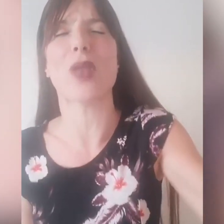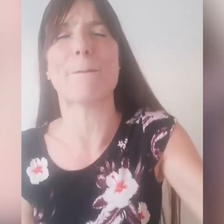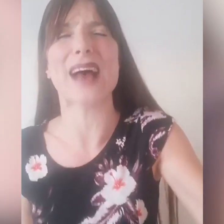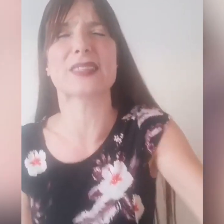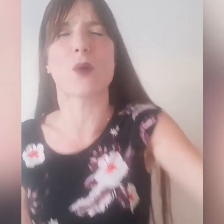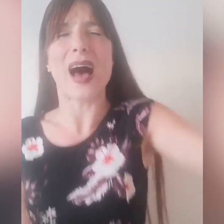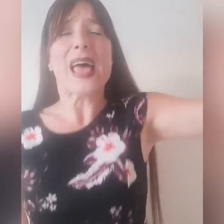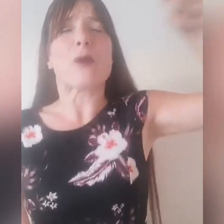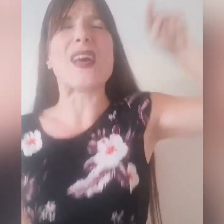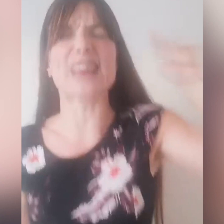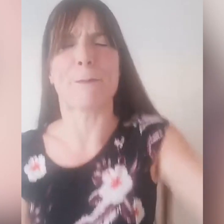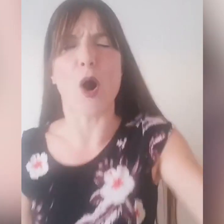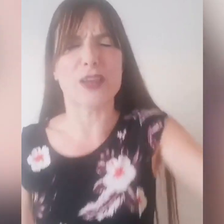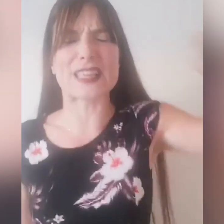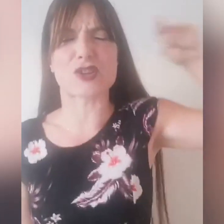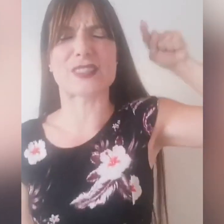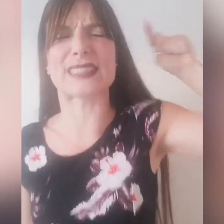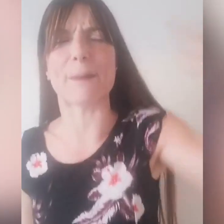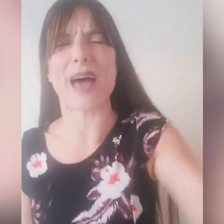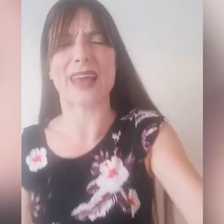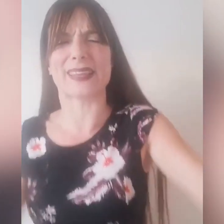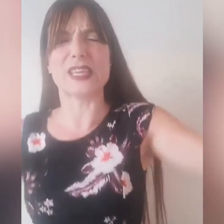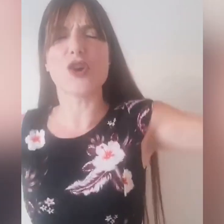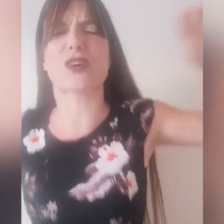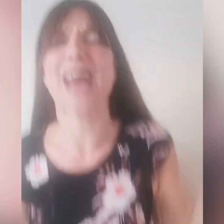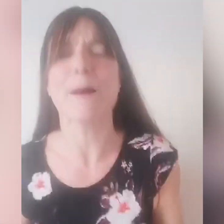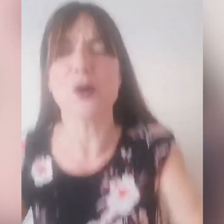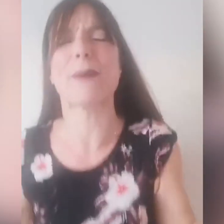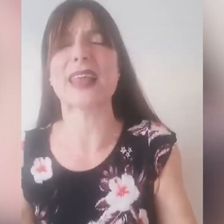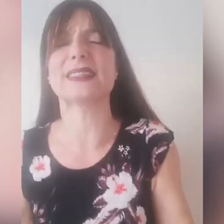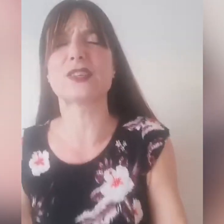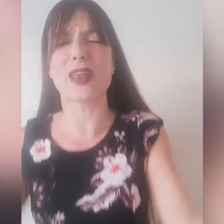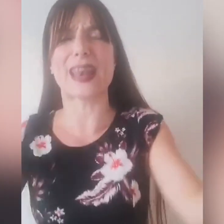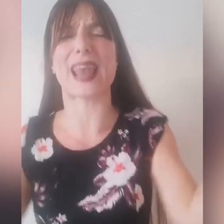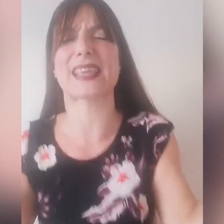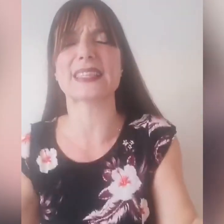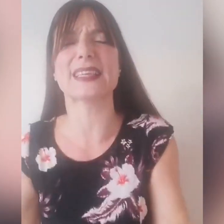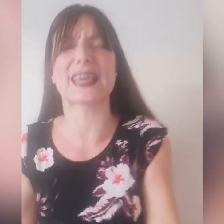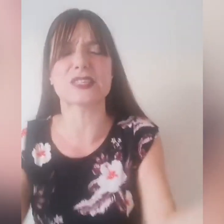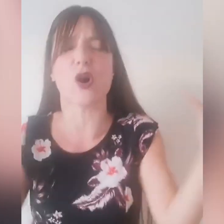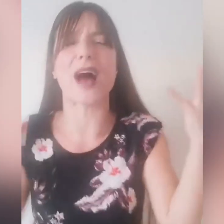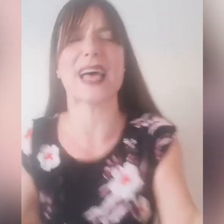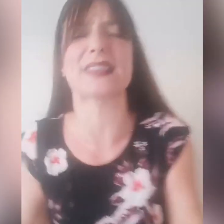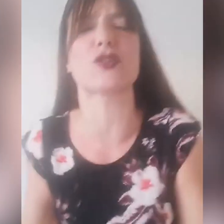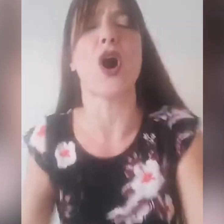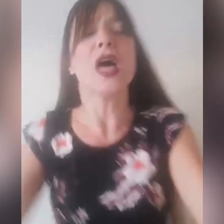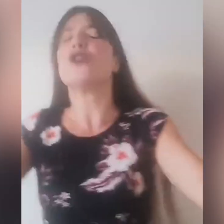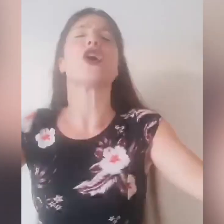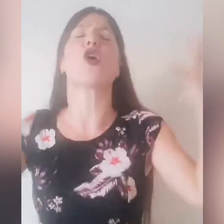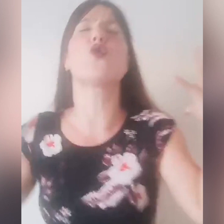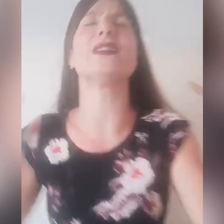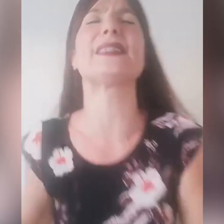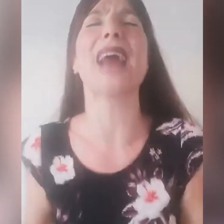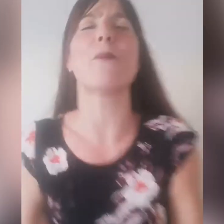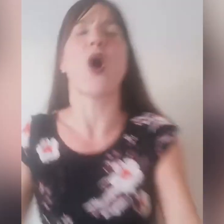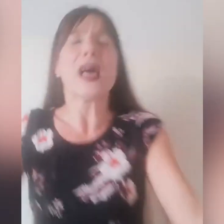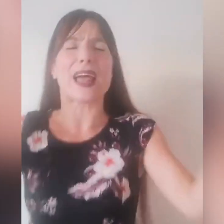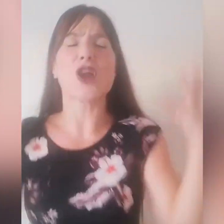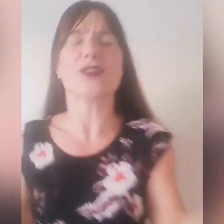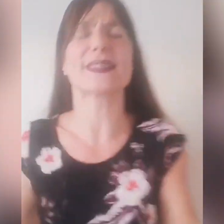la Pasqua, quei sepolcri sono stati aperti, io chiamo liberazione nella Chiesa di Cristo, adesso noi conquistiamo la nostra